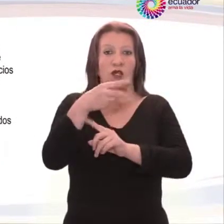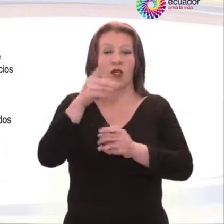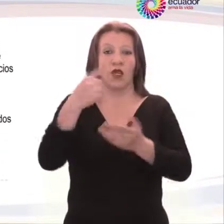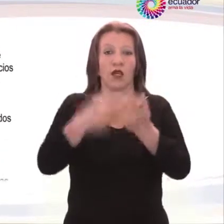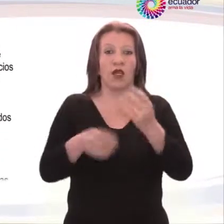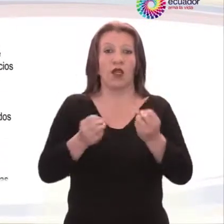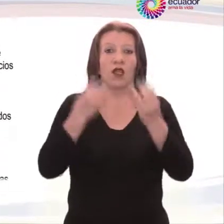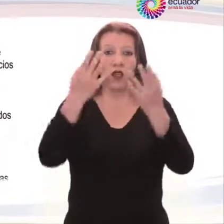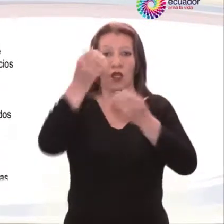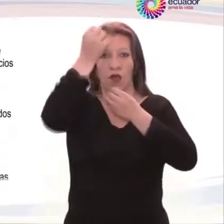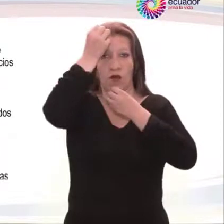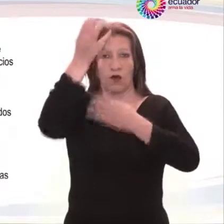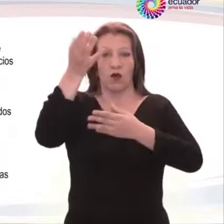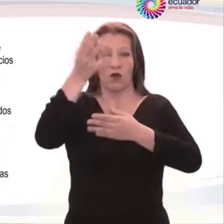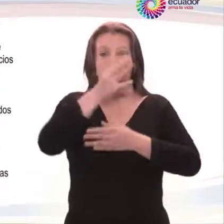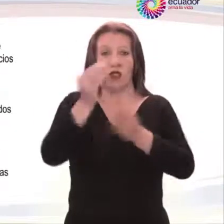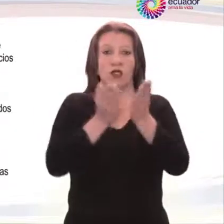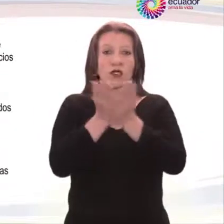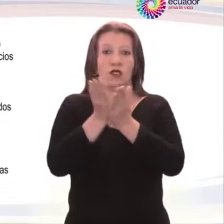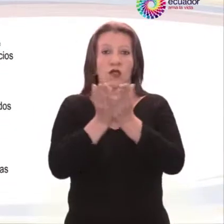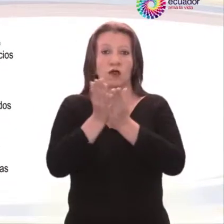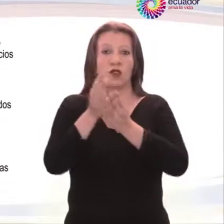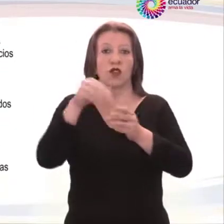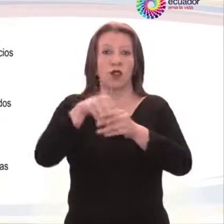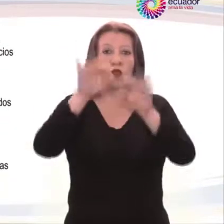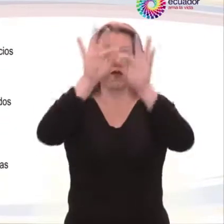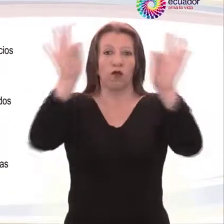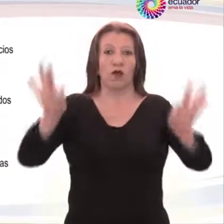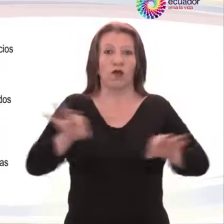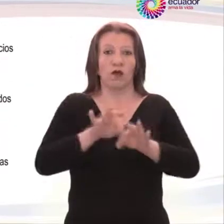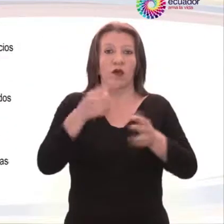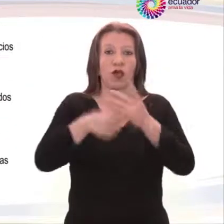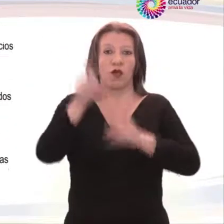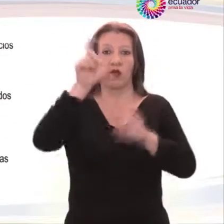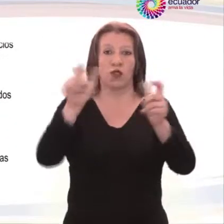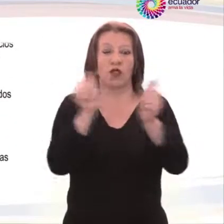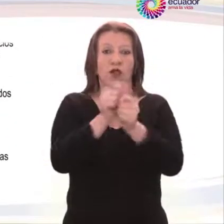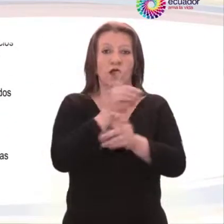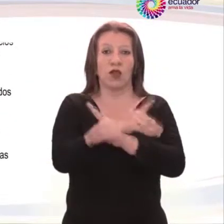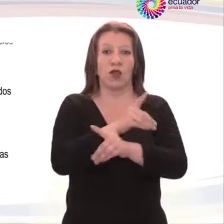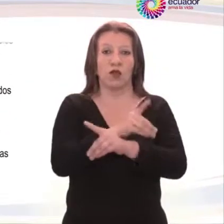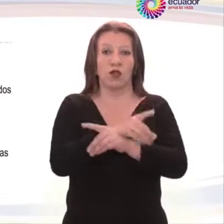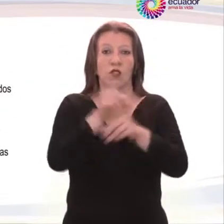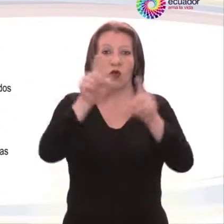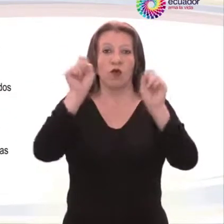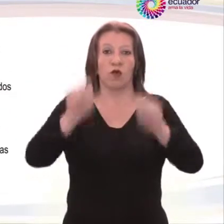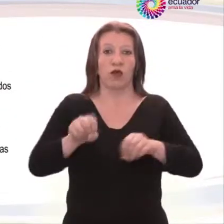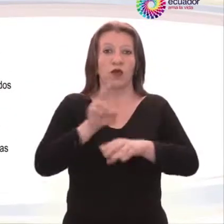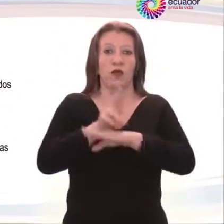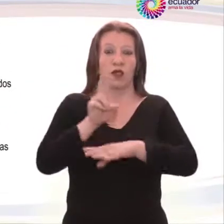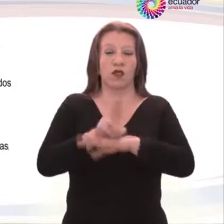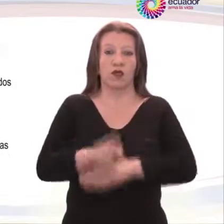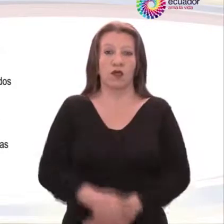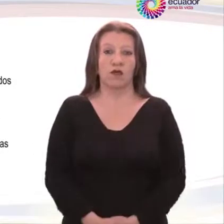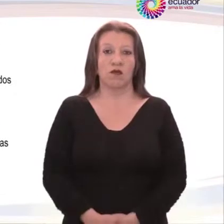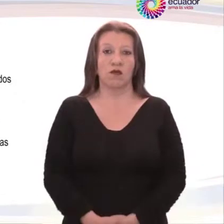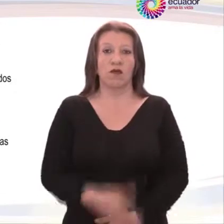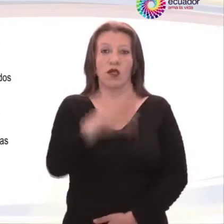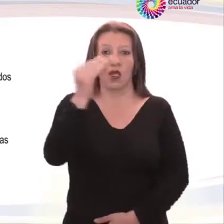proporcionen información y servicios en formatos que las personas con discapacidad puedan utilizar y a los que tengan